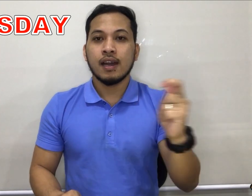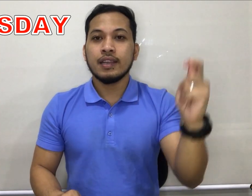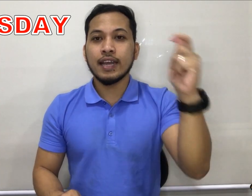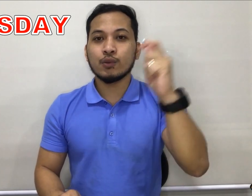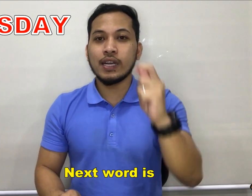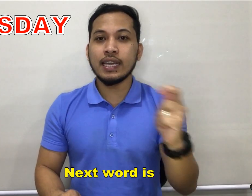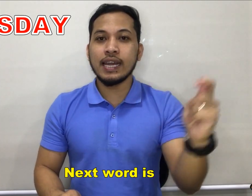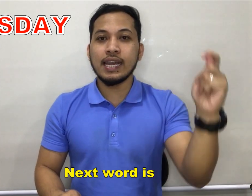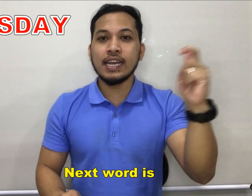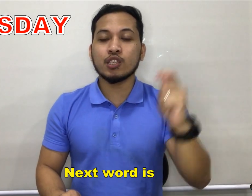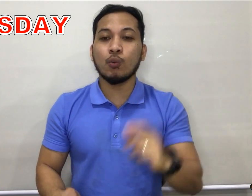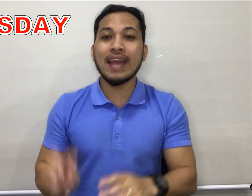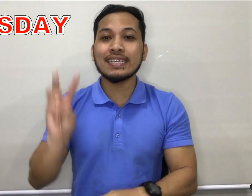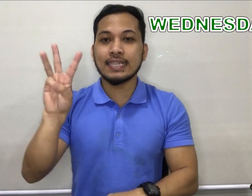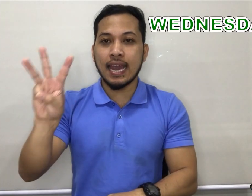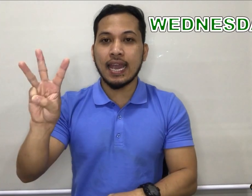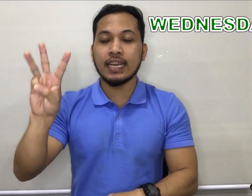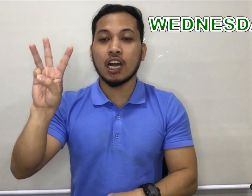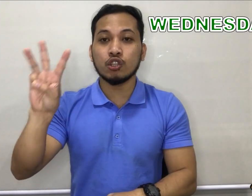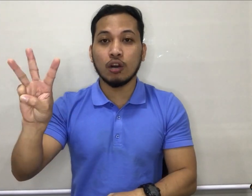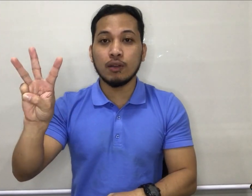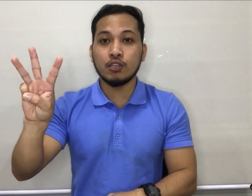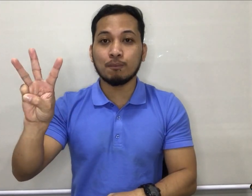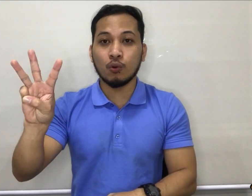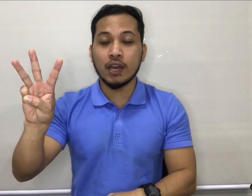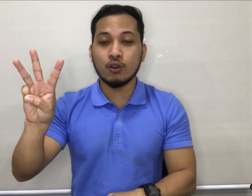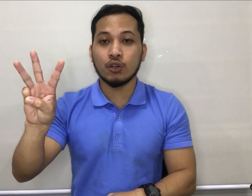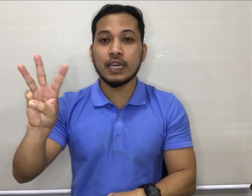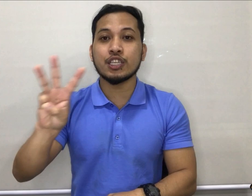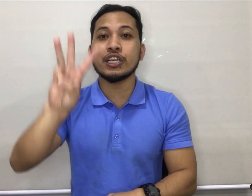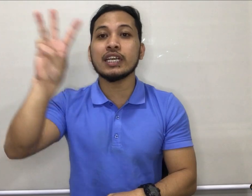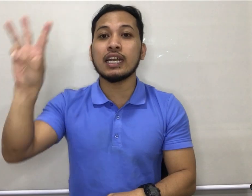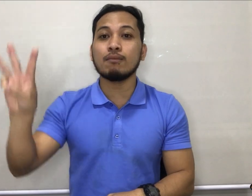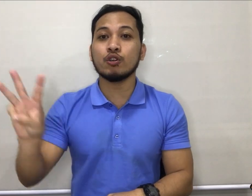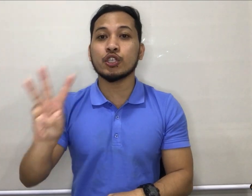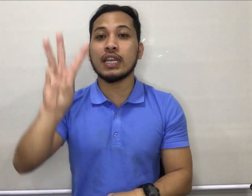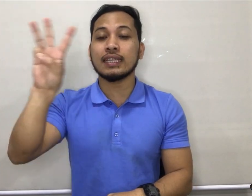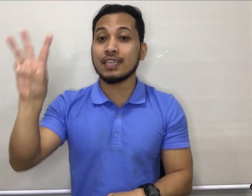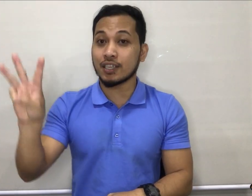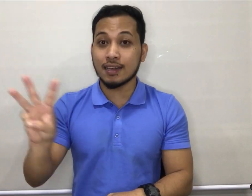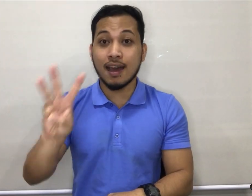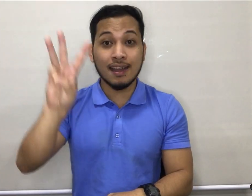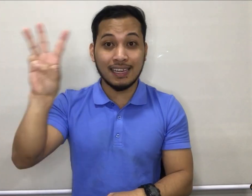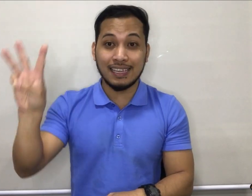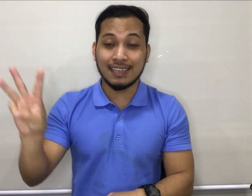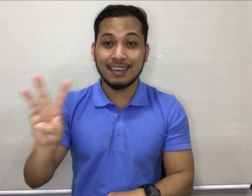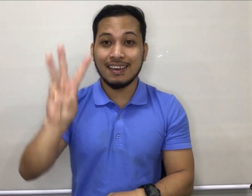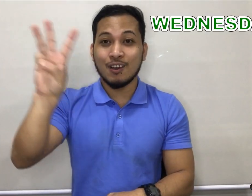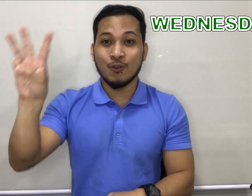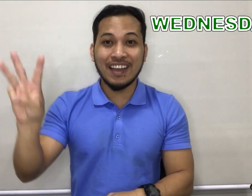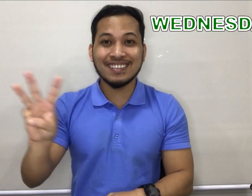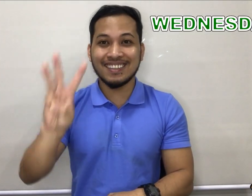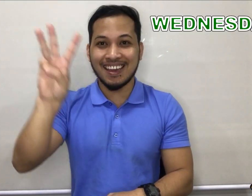Next word is Wednesday. Saturday. Naka double yung po kayo, then circular motion lang din sa hangin. Wednesday.